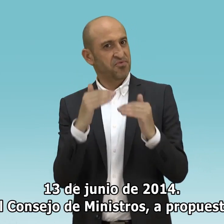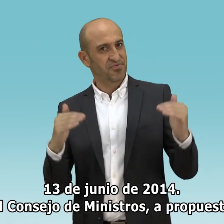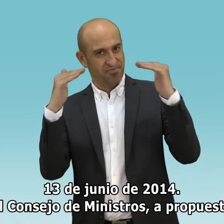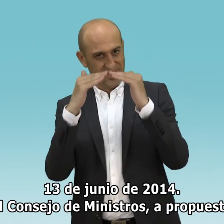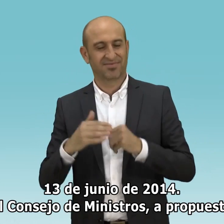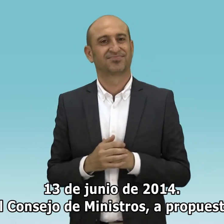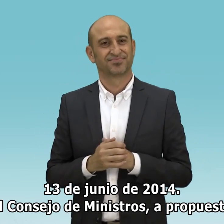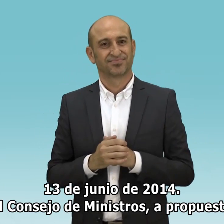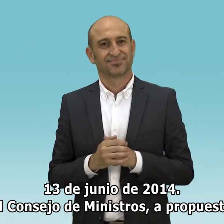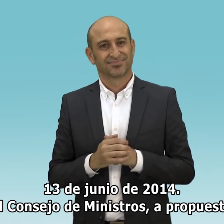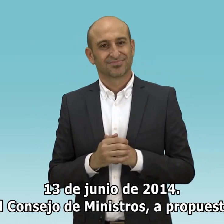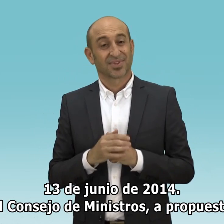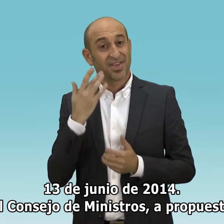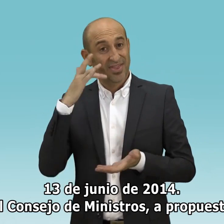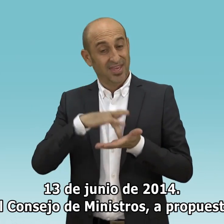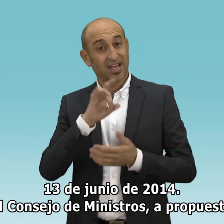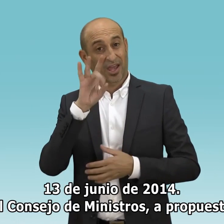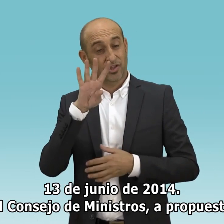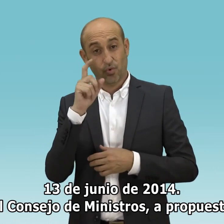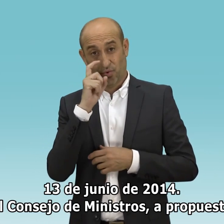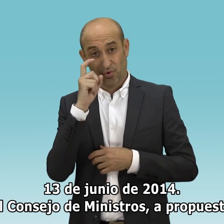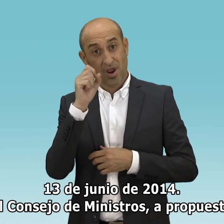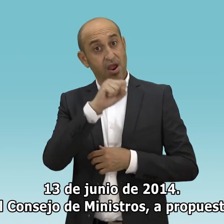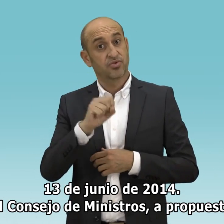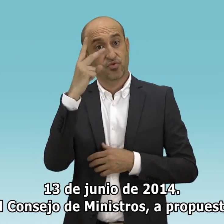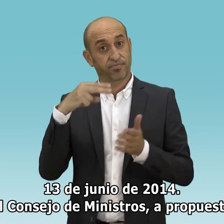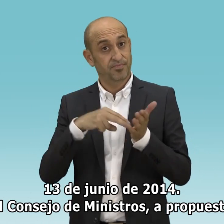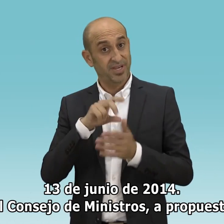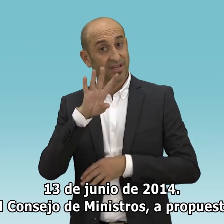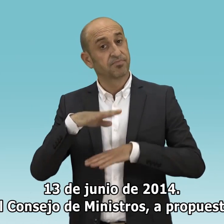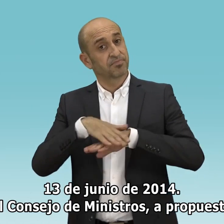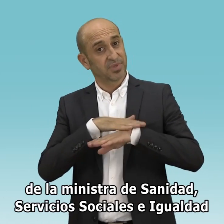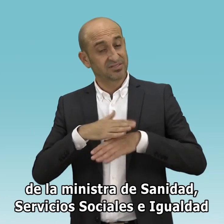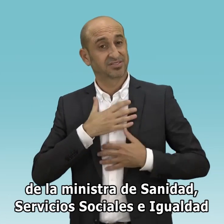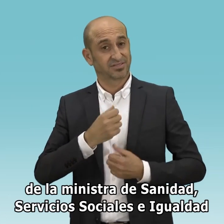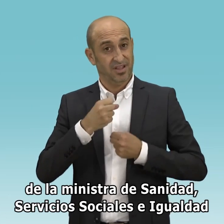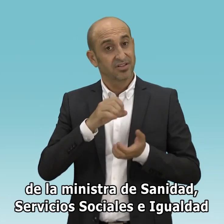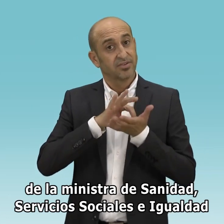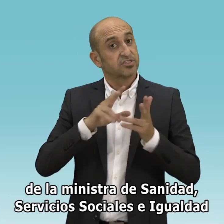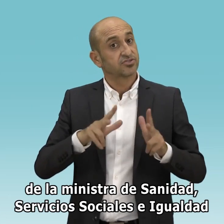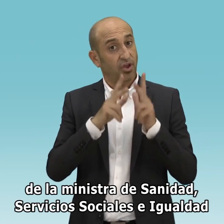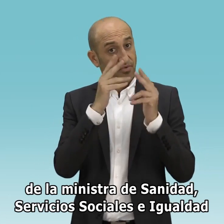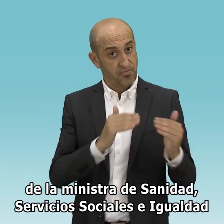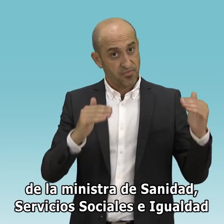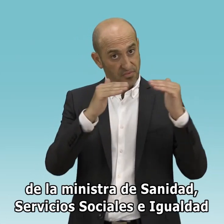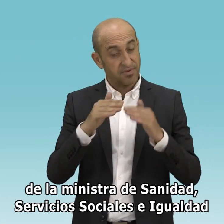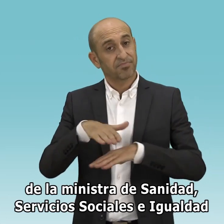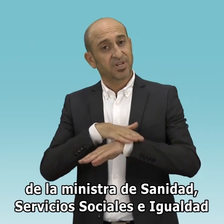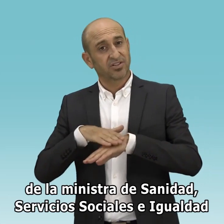13 de junio de 2014, el Consejo de Ministros, a propuesta de la Ministra de Sanidad, Servicios Sociales e